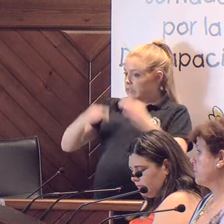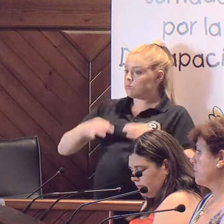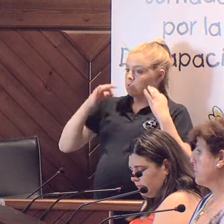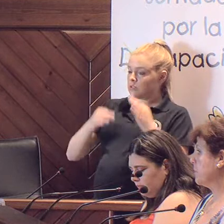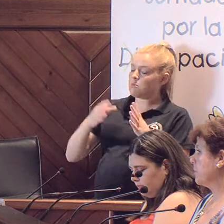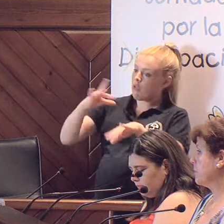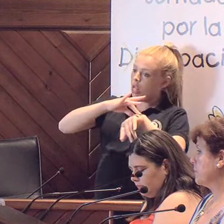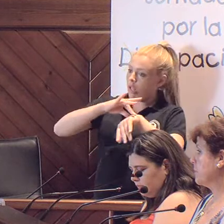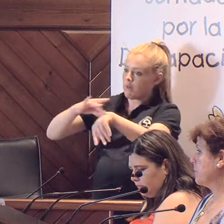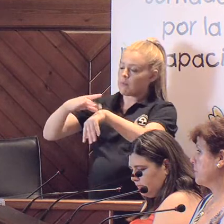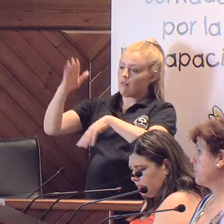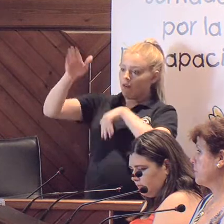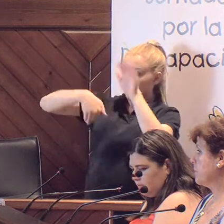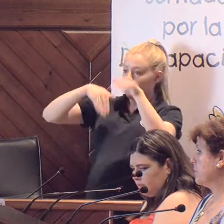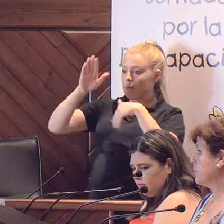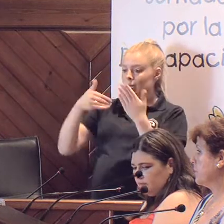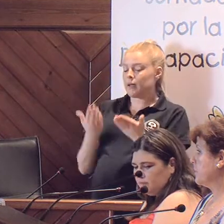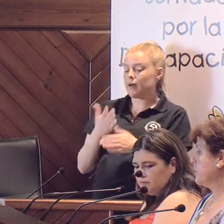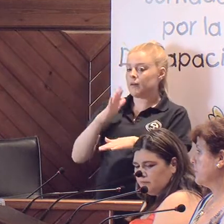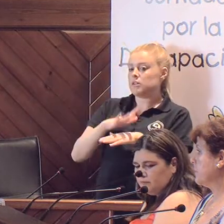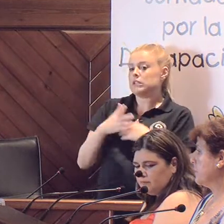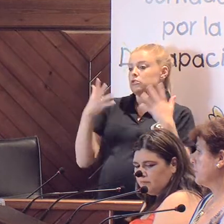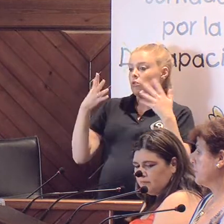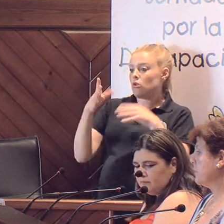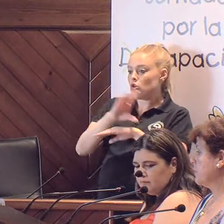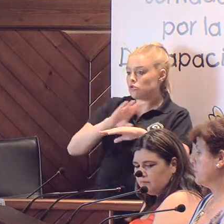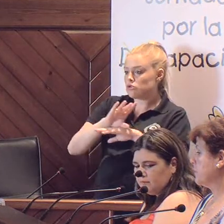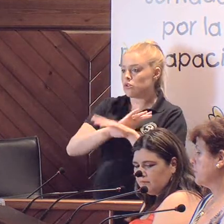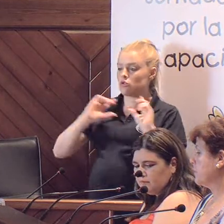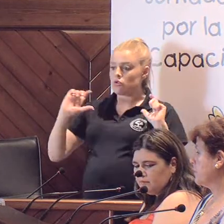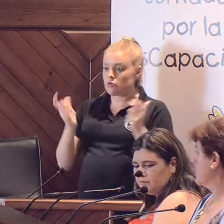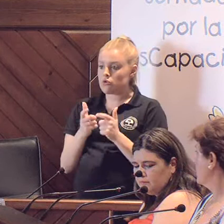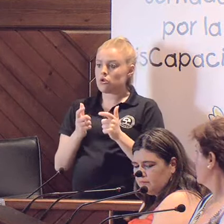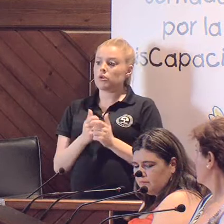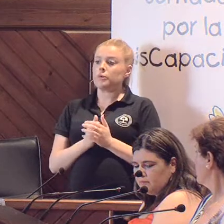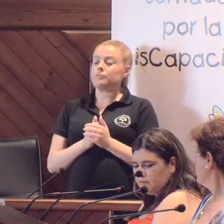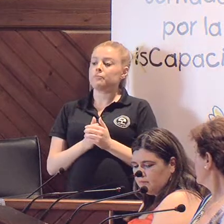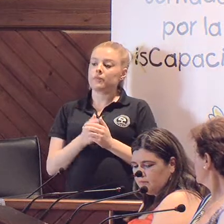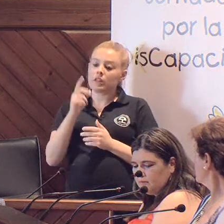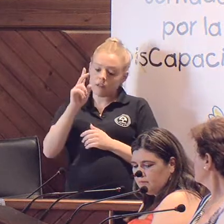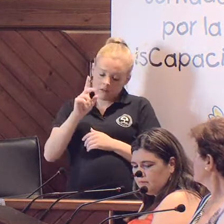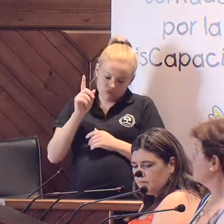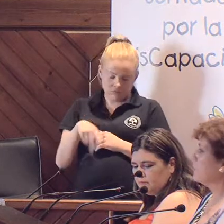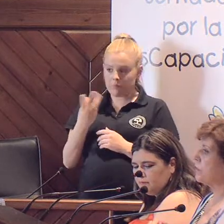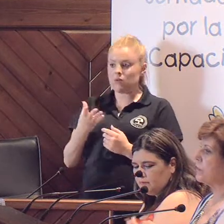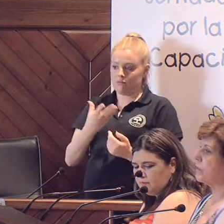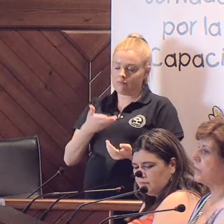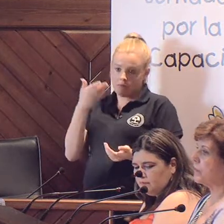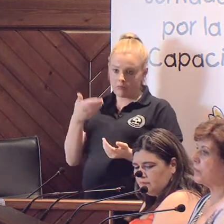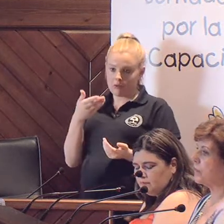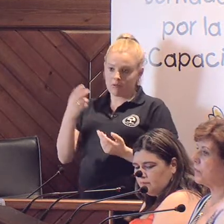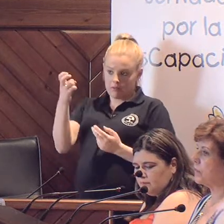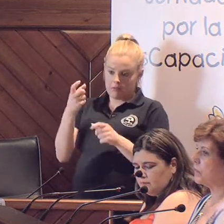hemos invitado a todos los consejos, todas las comisiones y, por supuesto, que vos vais a seguir teniendo, igual que la tenéis ya en